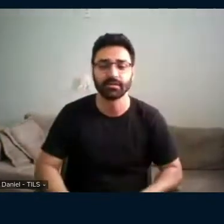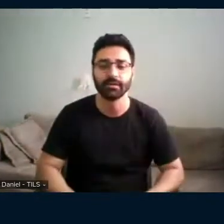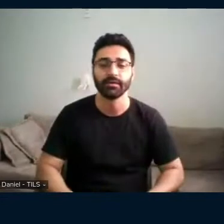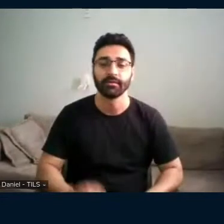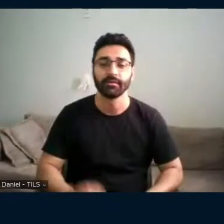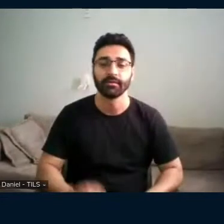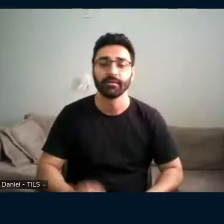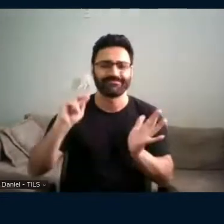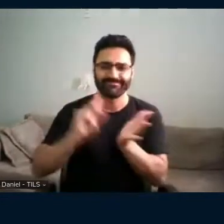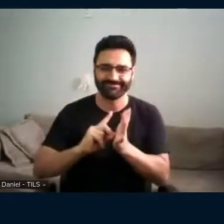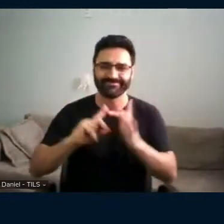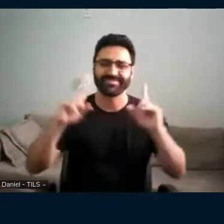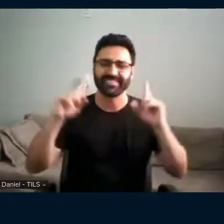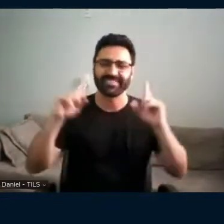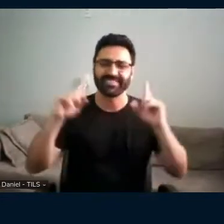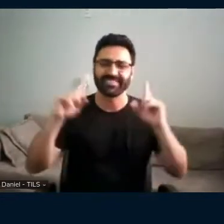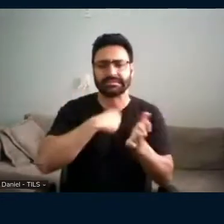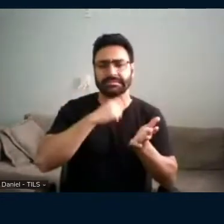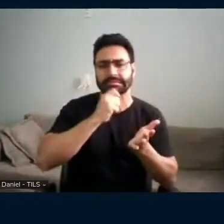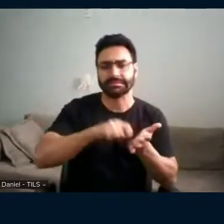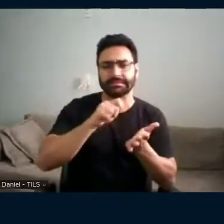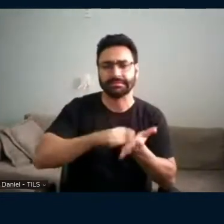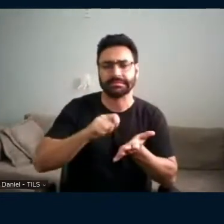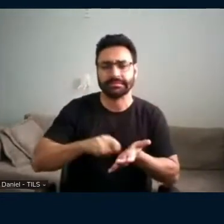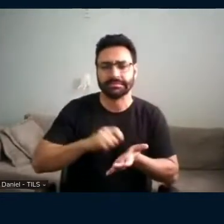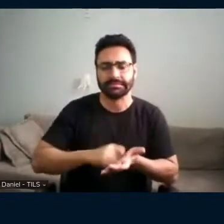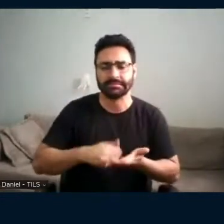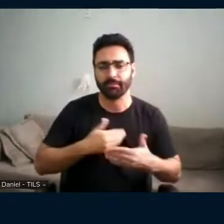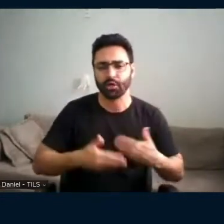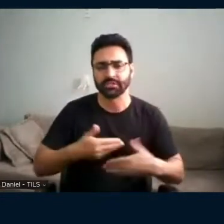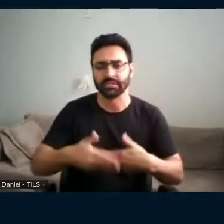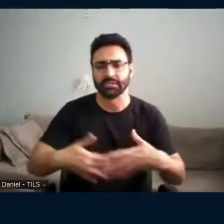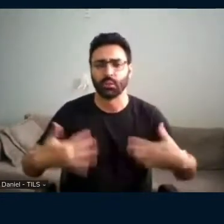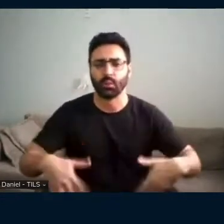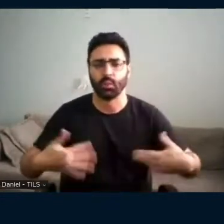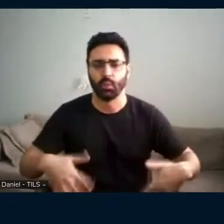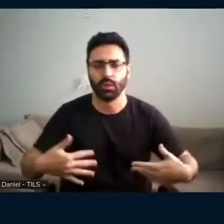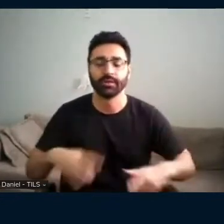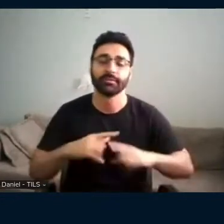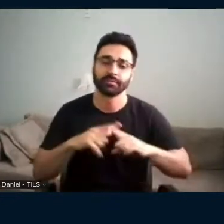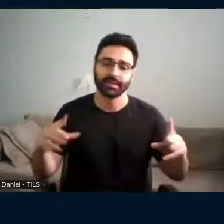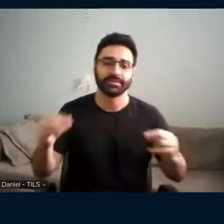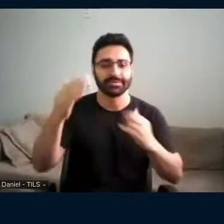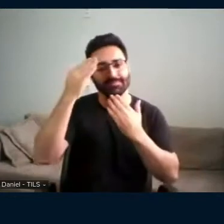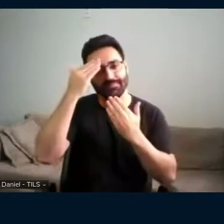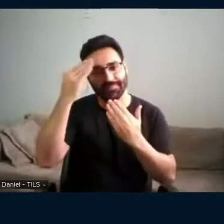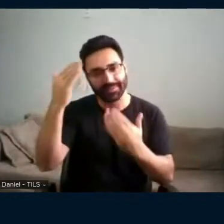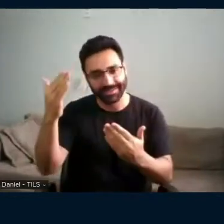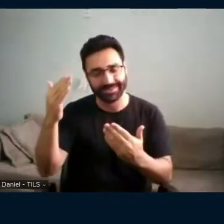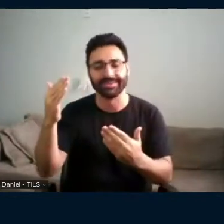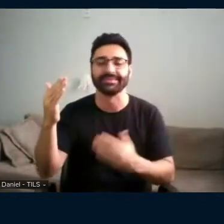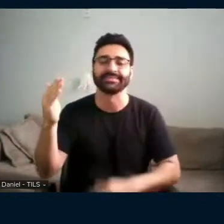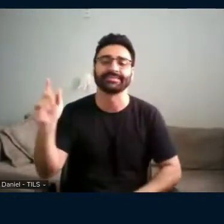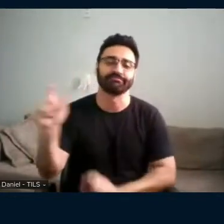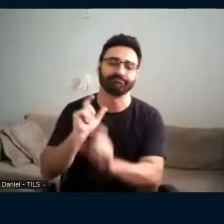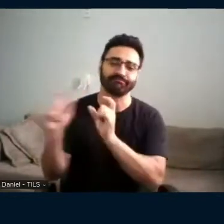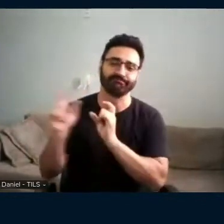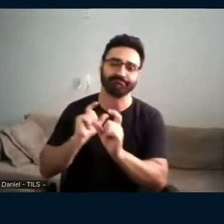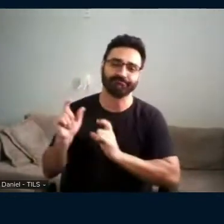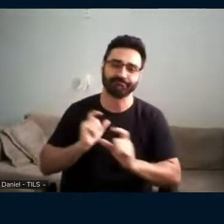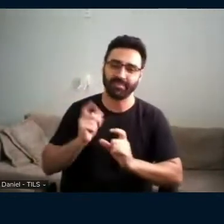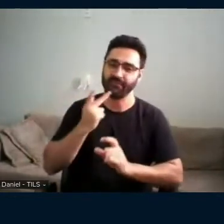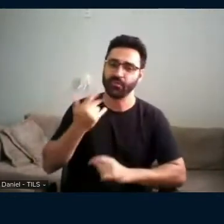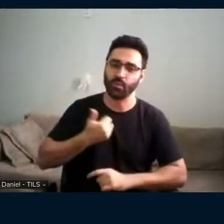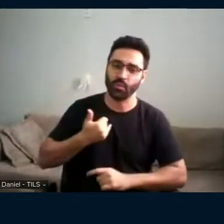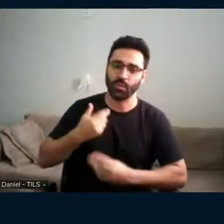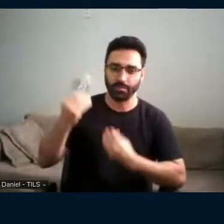foi difícil a escrita, esse processo. E obrigado pelas suas considerações, e aí ainda tem